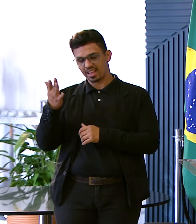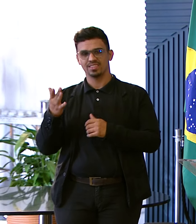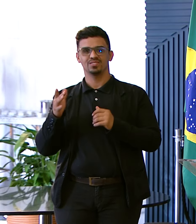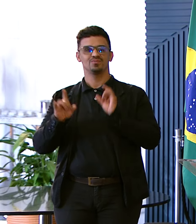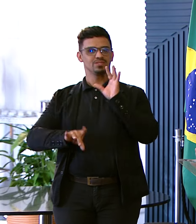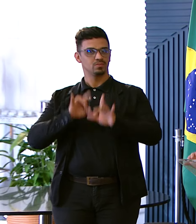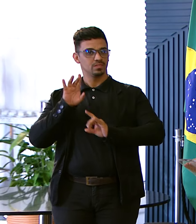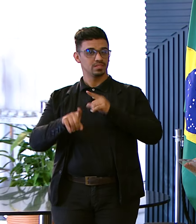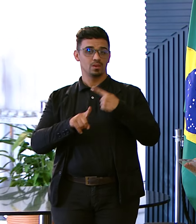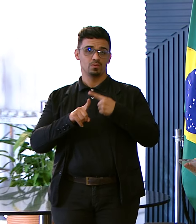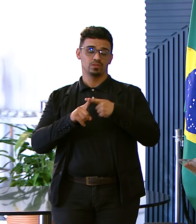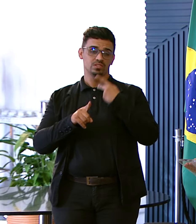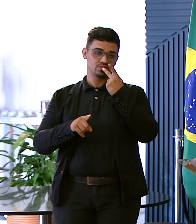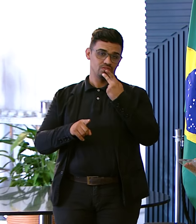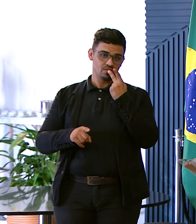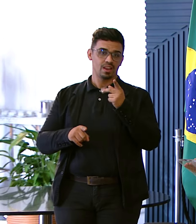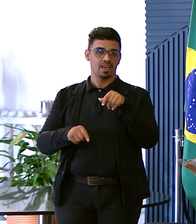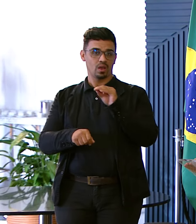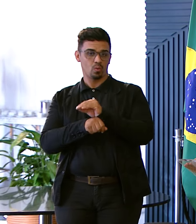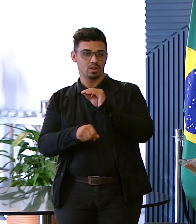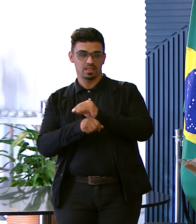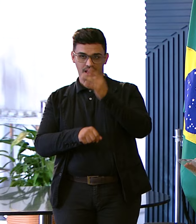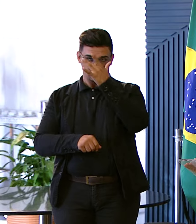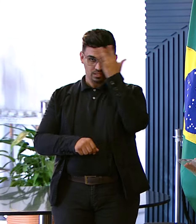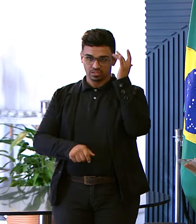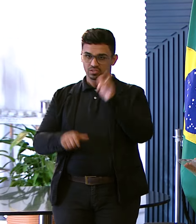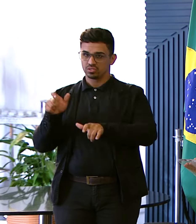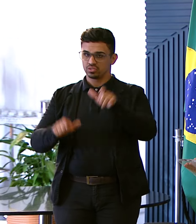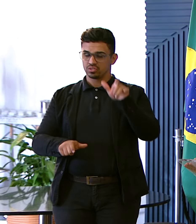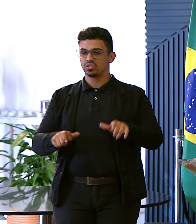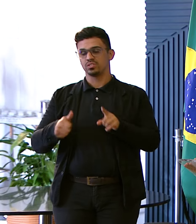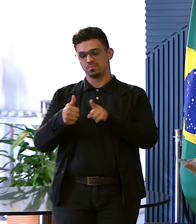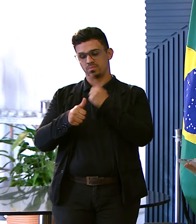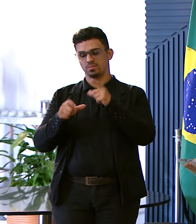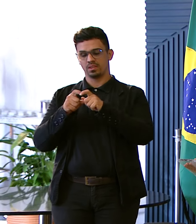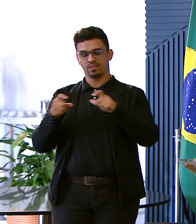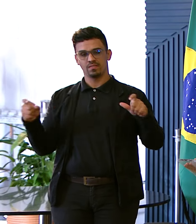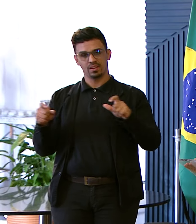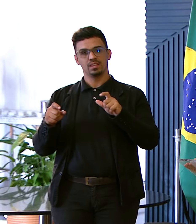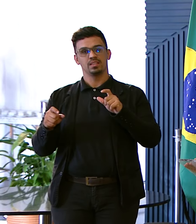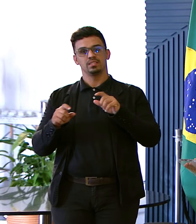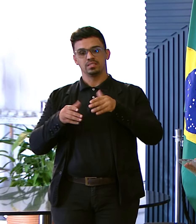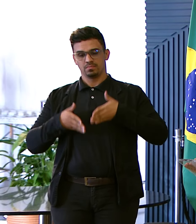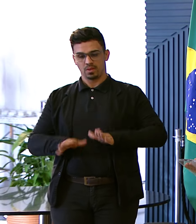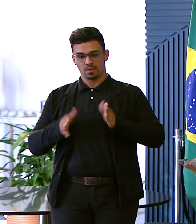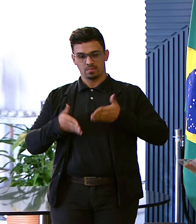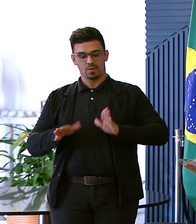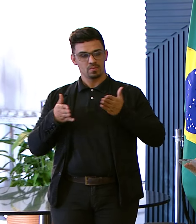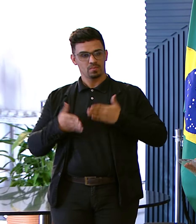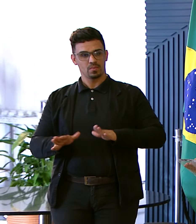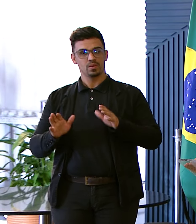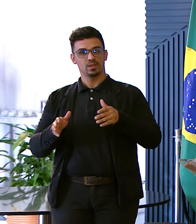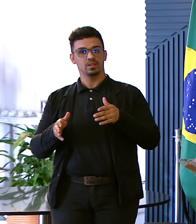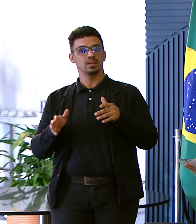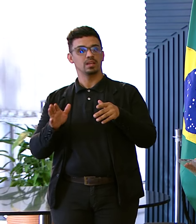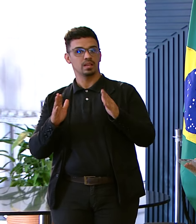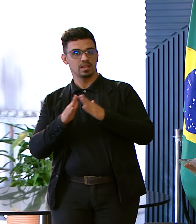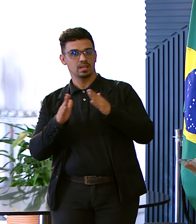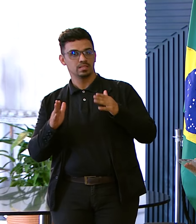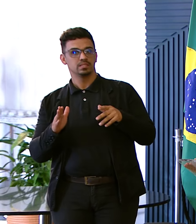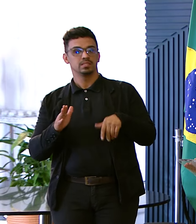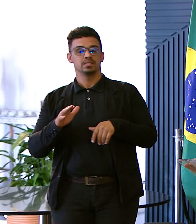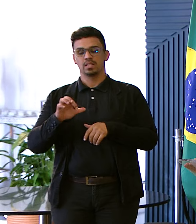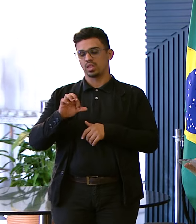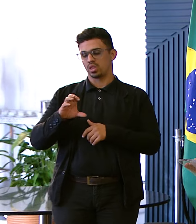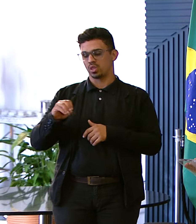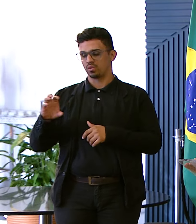a gente Fala do Sofia A gente fala De cuidar de gente É a primeira casa De parto De Minas Gerais Onde por mês 800 a 900